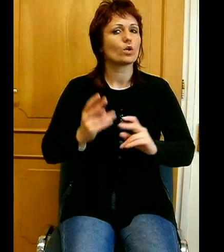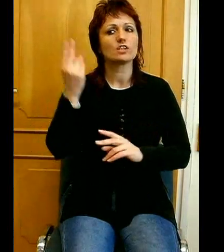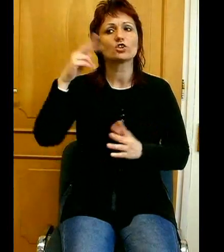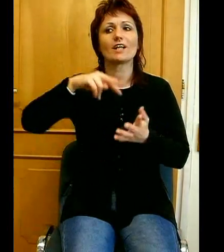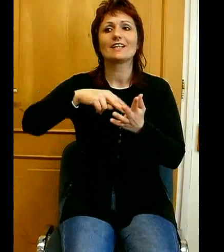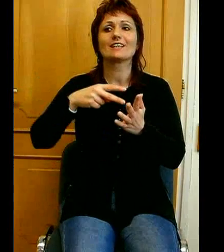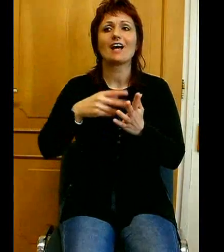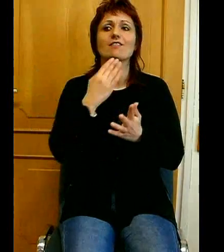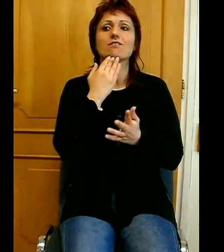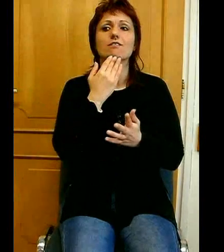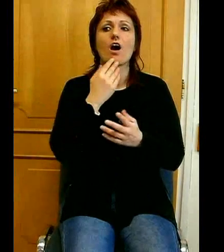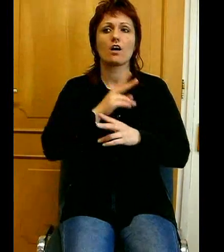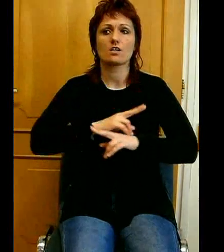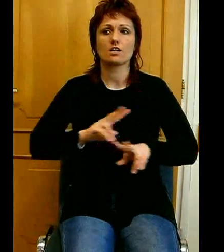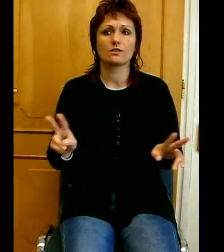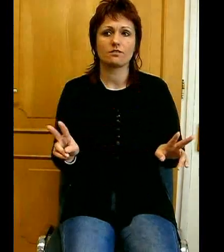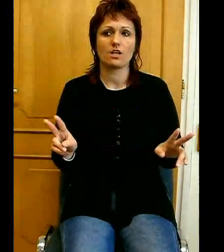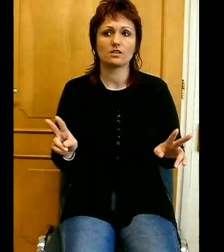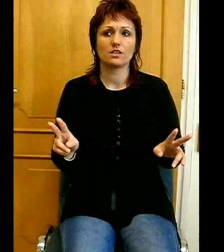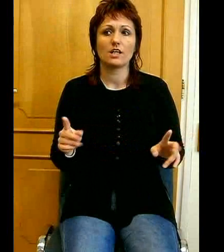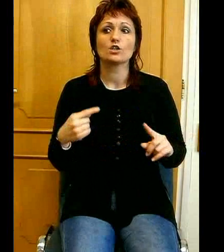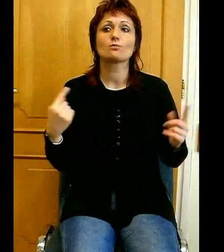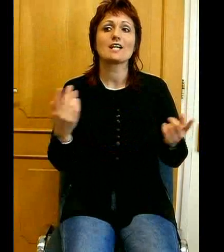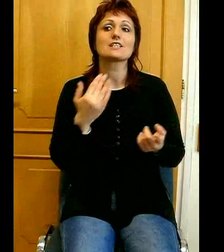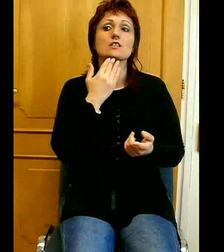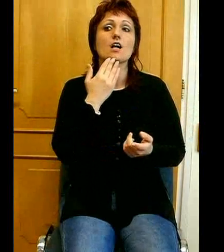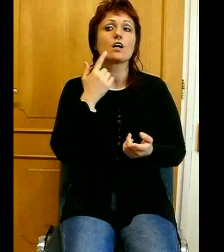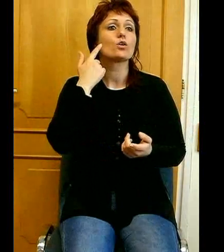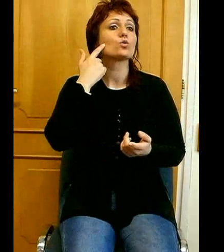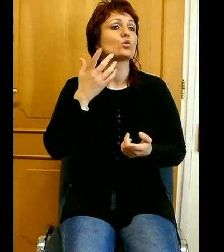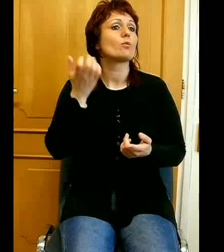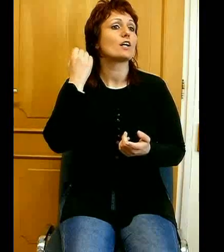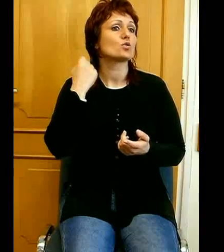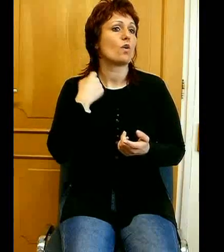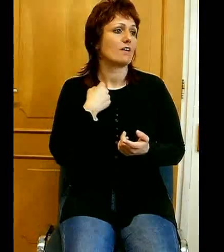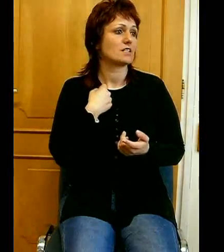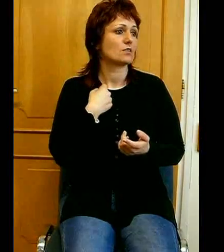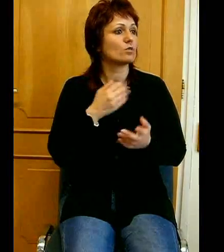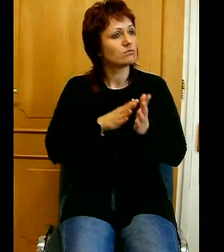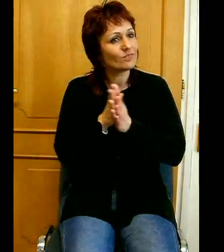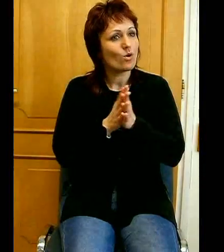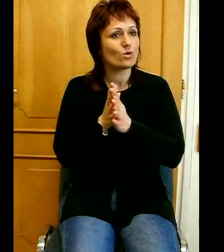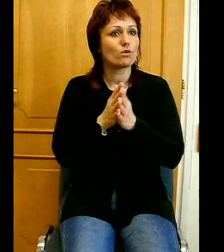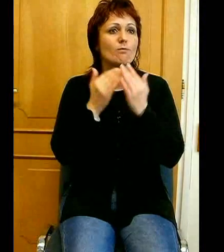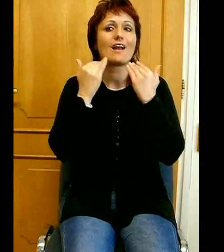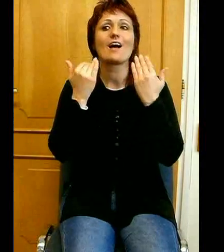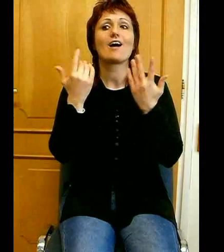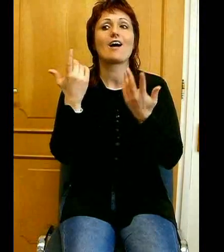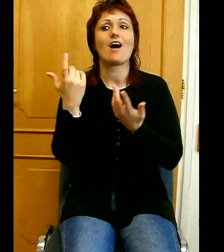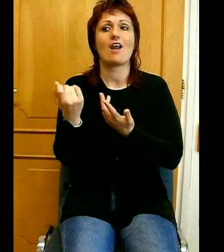van, és mi ezt az akaratot vesztük tudomásul, örömmel és hálában, és vonjuk le ennek